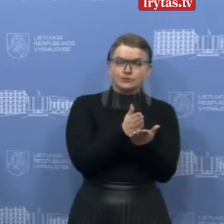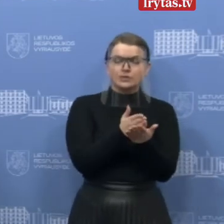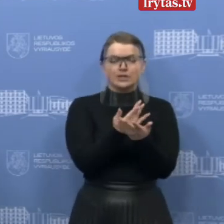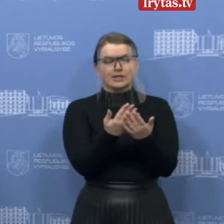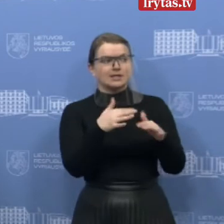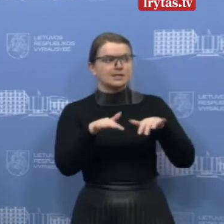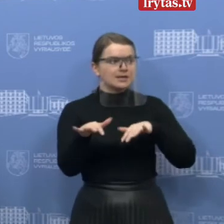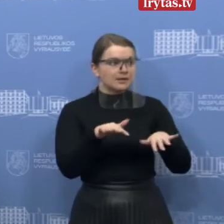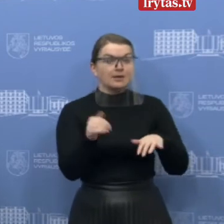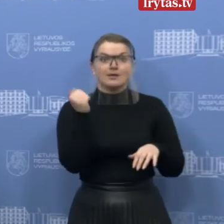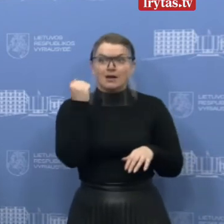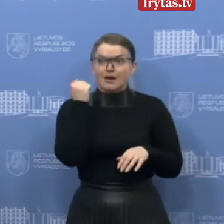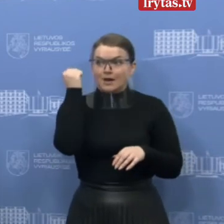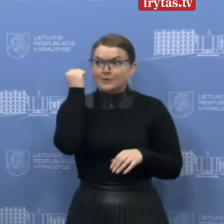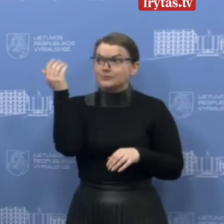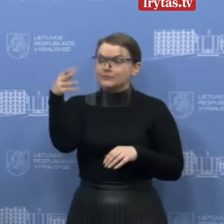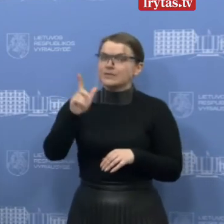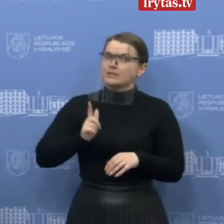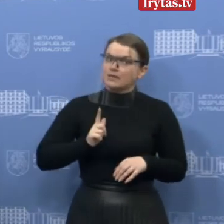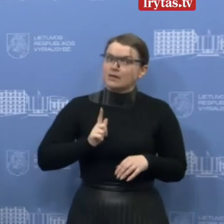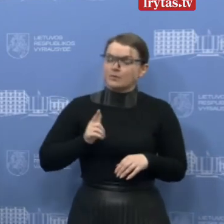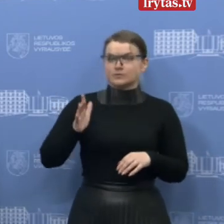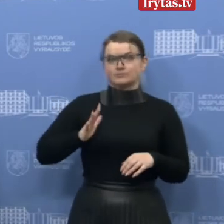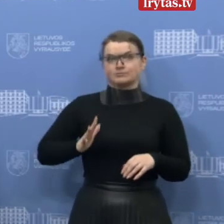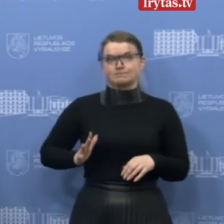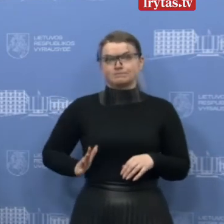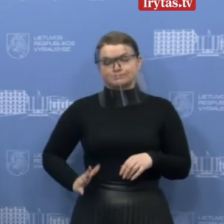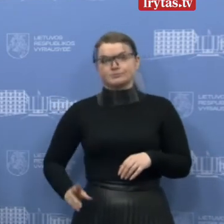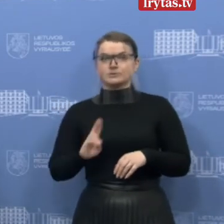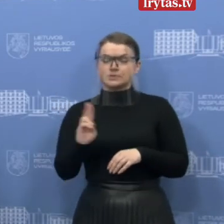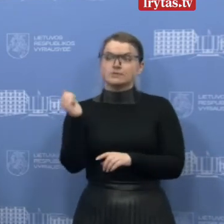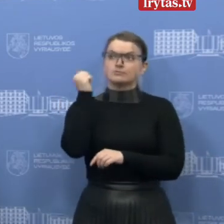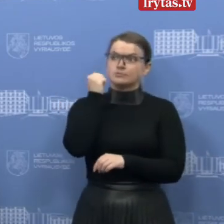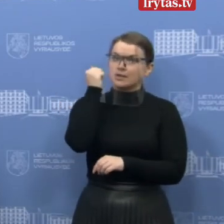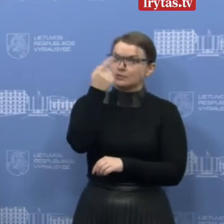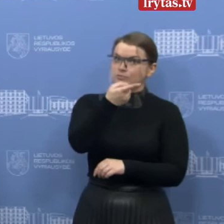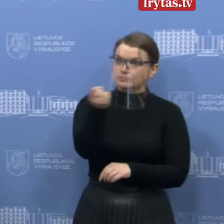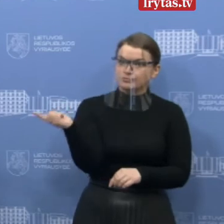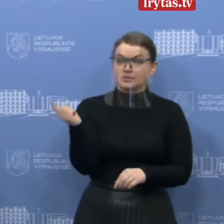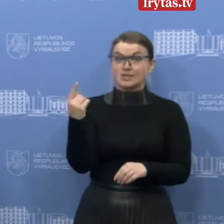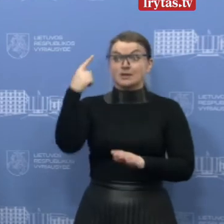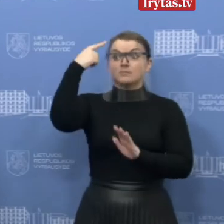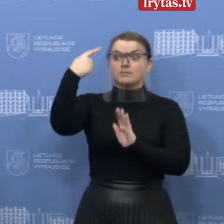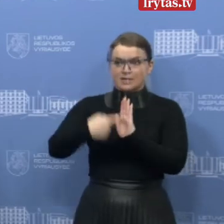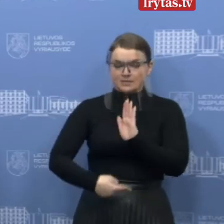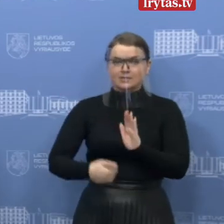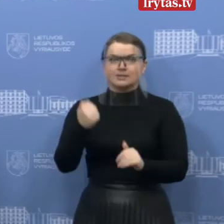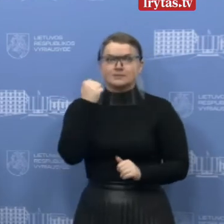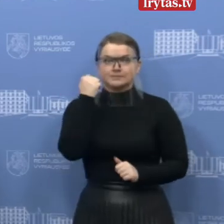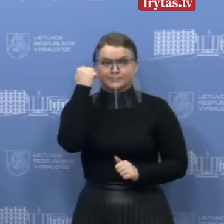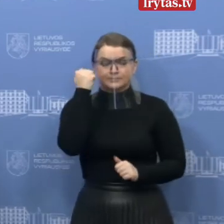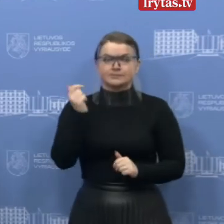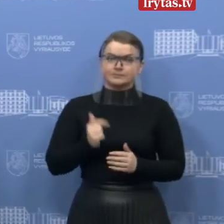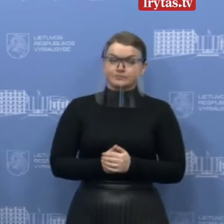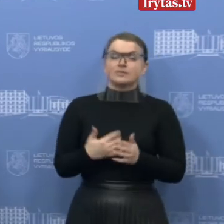Mes dėkingi visiems, kurie kantriai laukia, kurie tikėjo ir pasitikėjo mumis ir